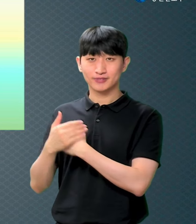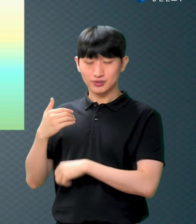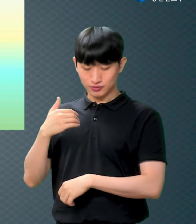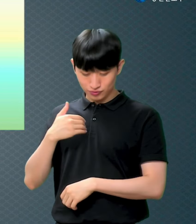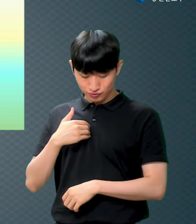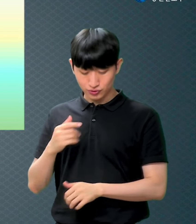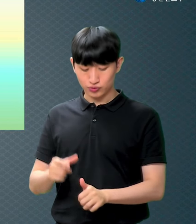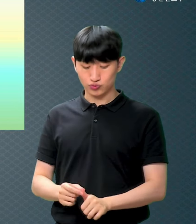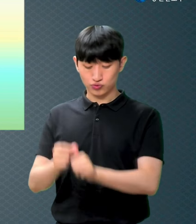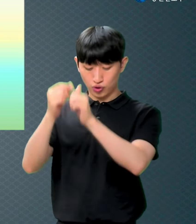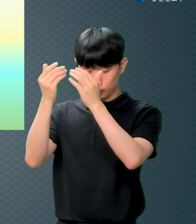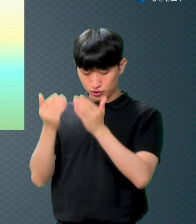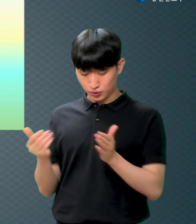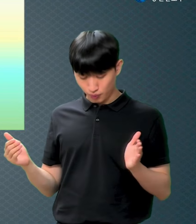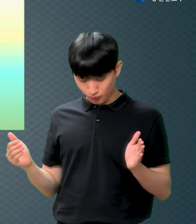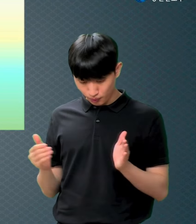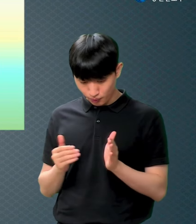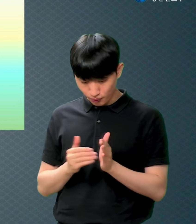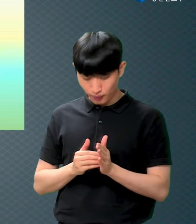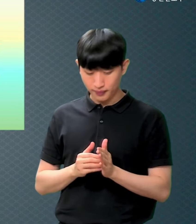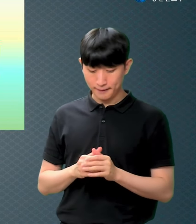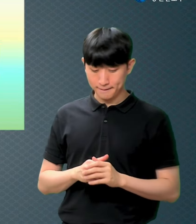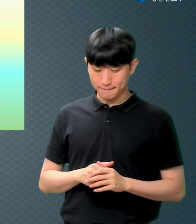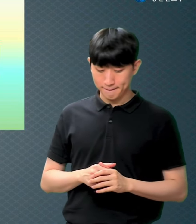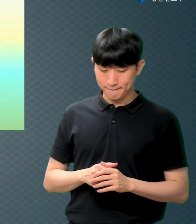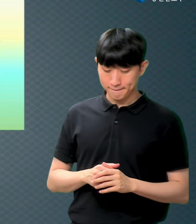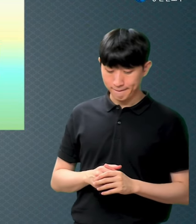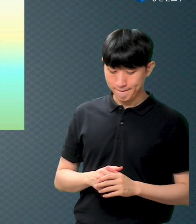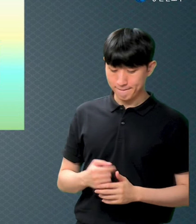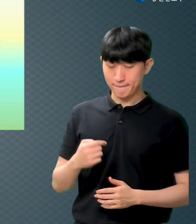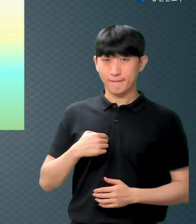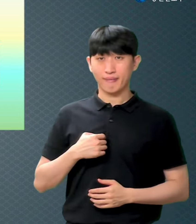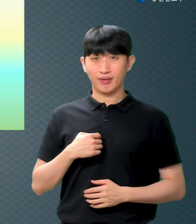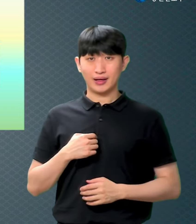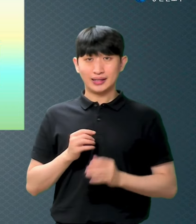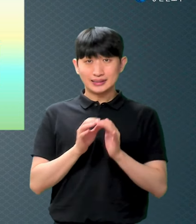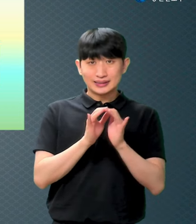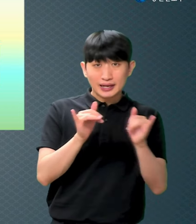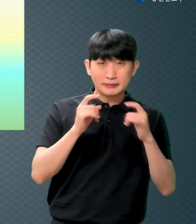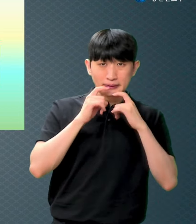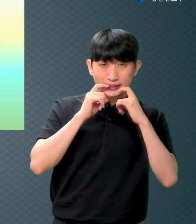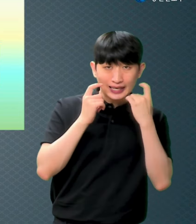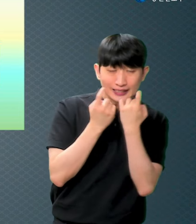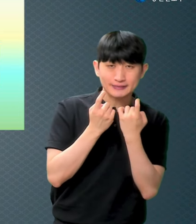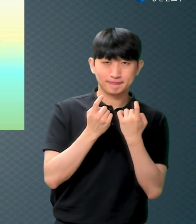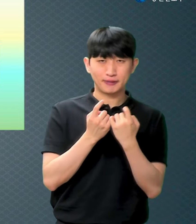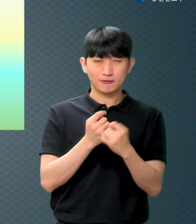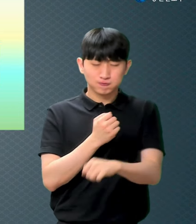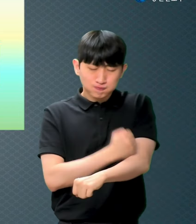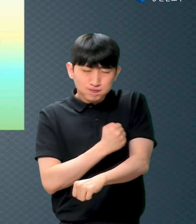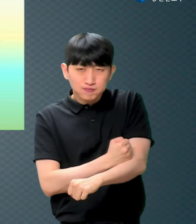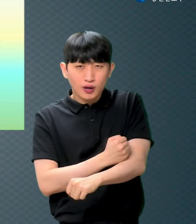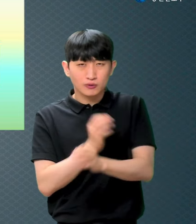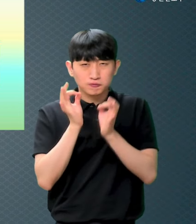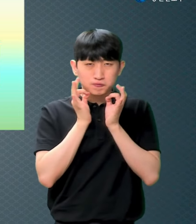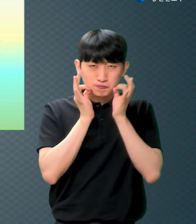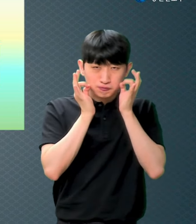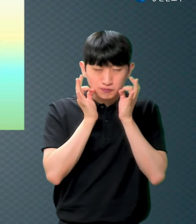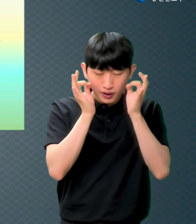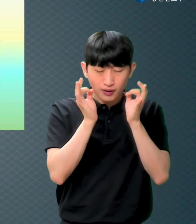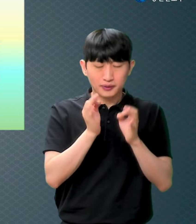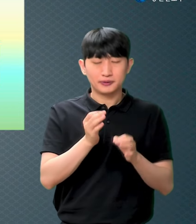구원하시되 우리의 행한 바 의로운 행위로 말미암지 아니하고 오직 그의